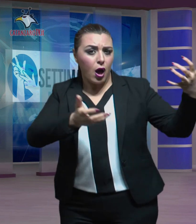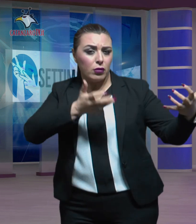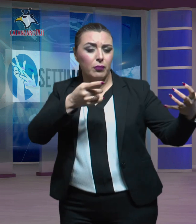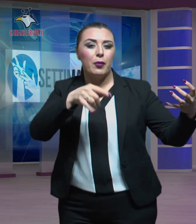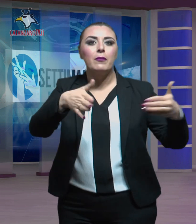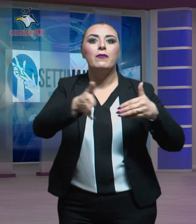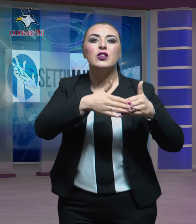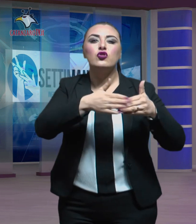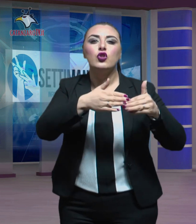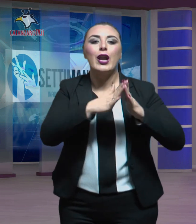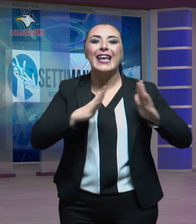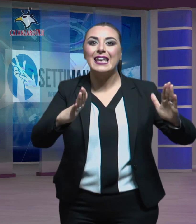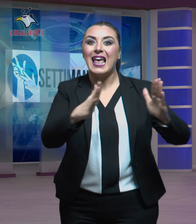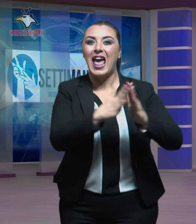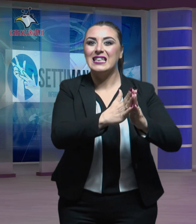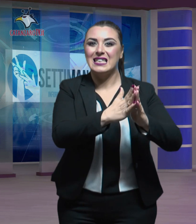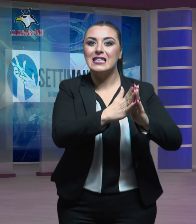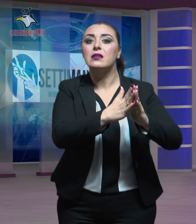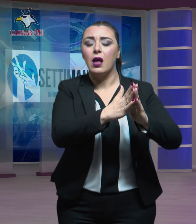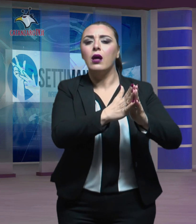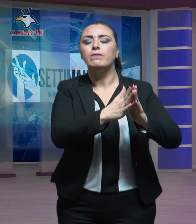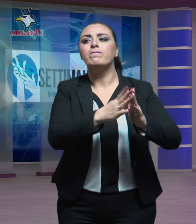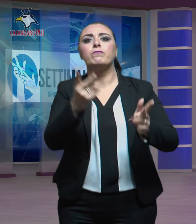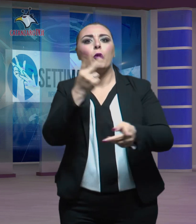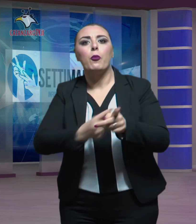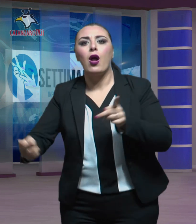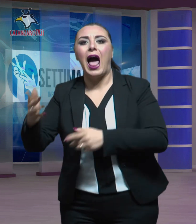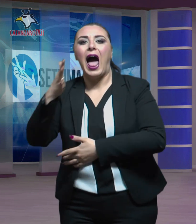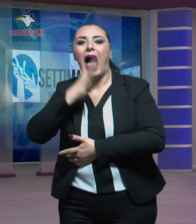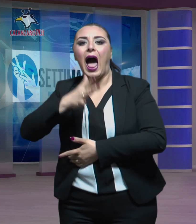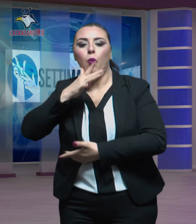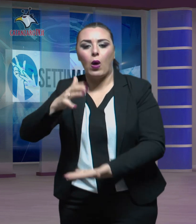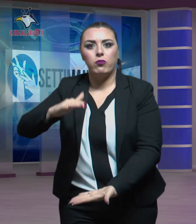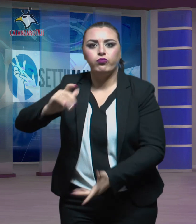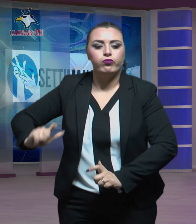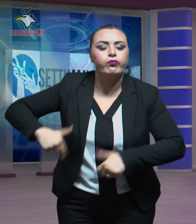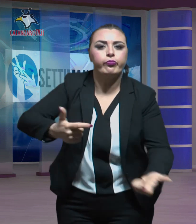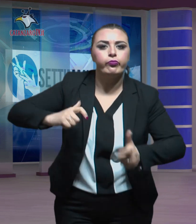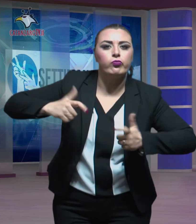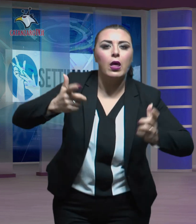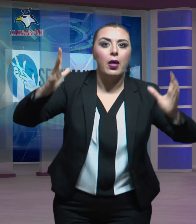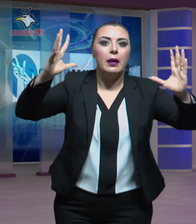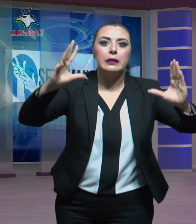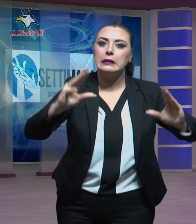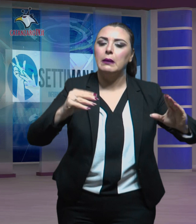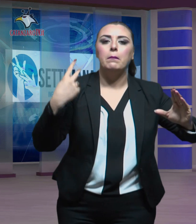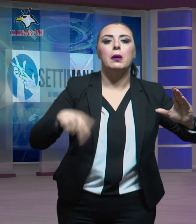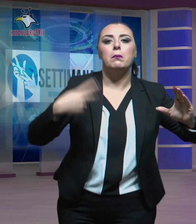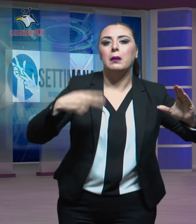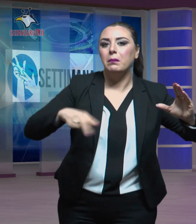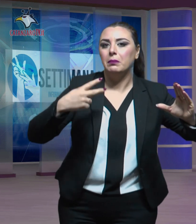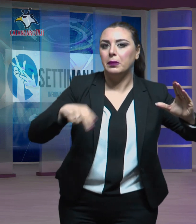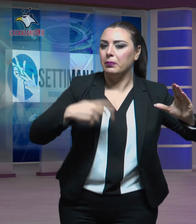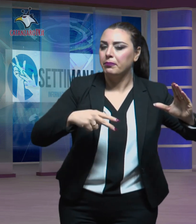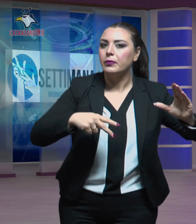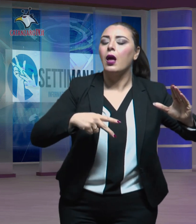pressi della chiesa, hanno cercato di spegnere il rogo con alcuni secchi